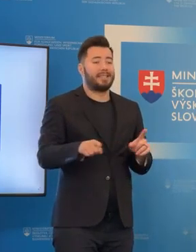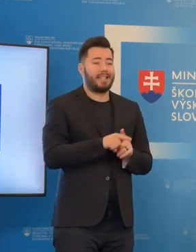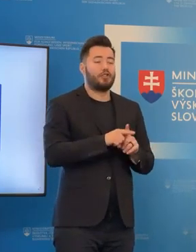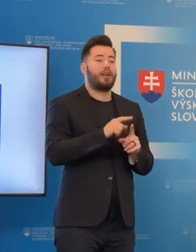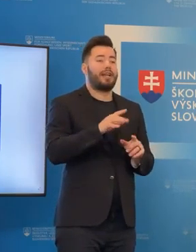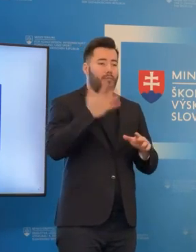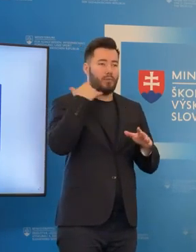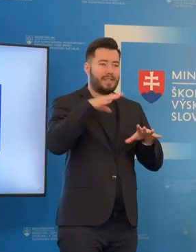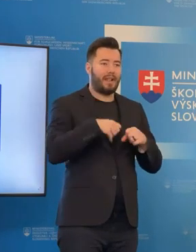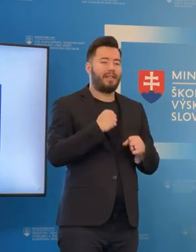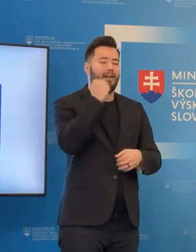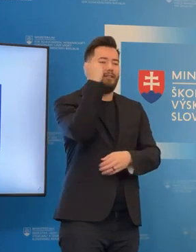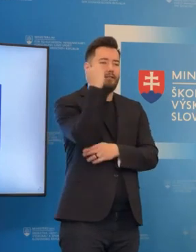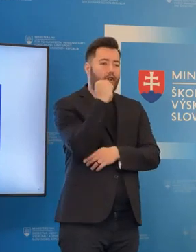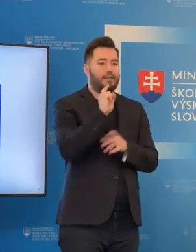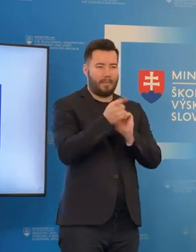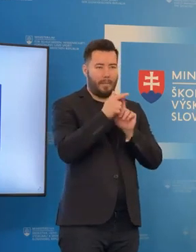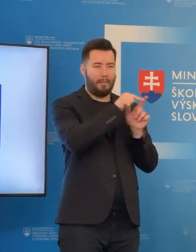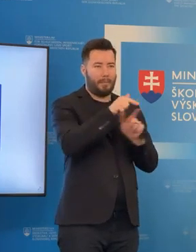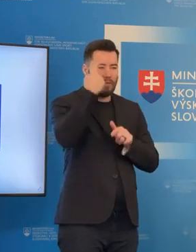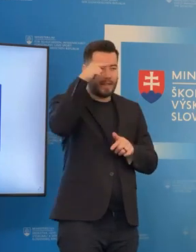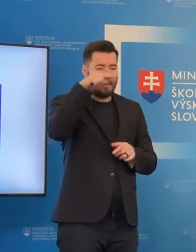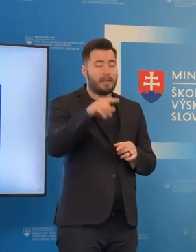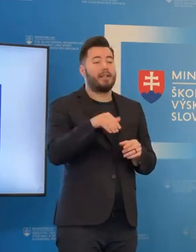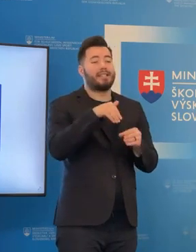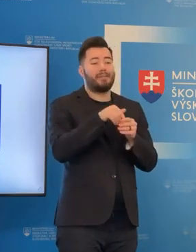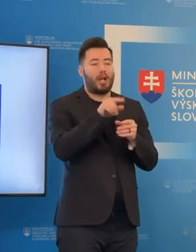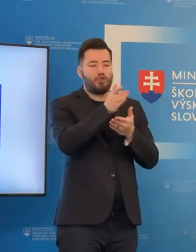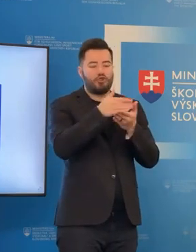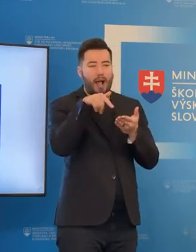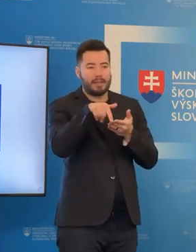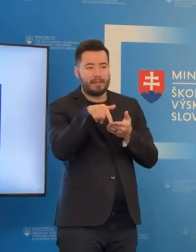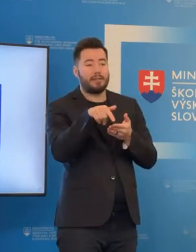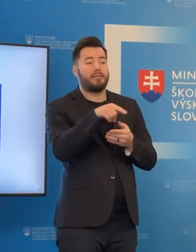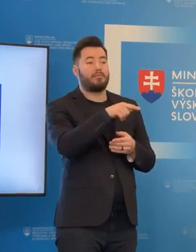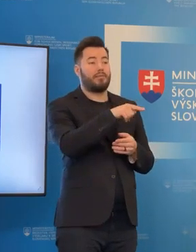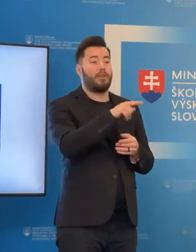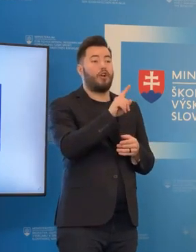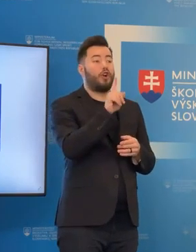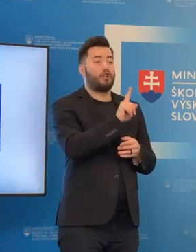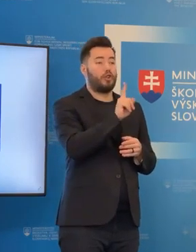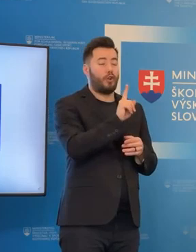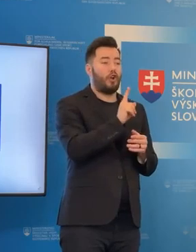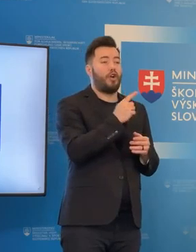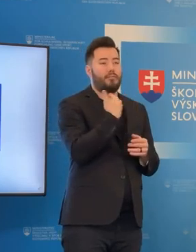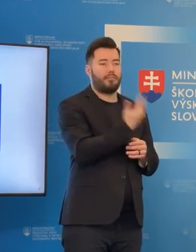opäť sa sprístupnia nejaké možnosti aj pre osoby, ktorým bolo priznáno to dočasné